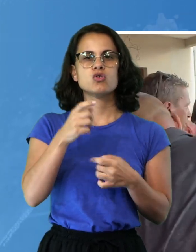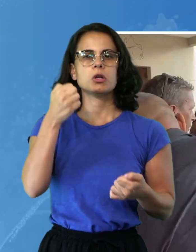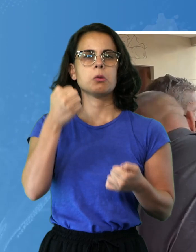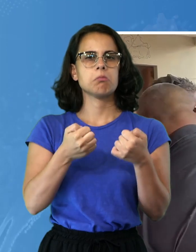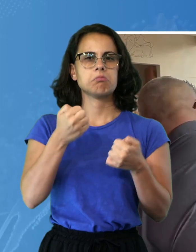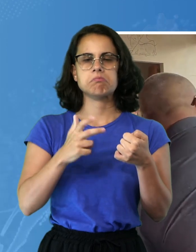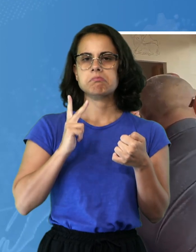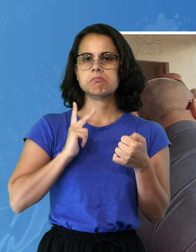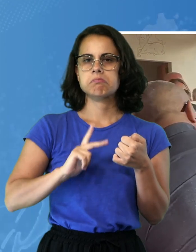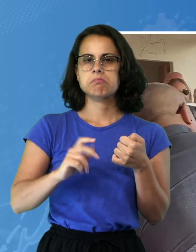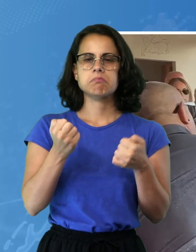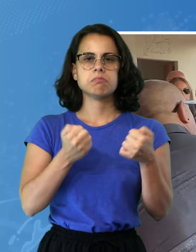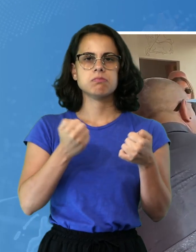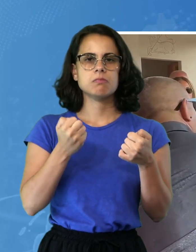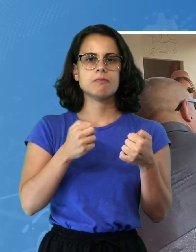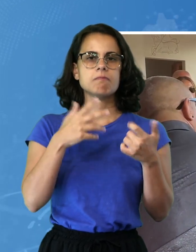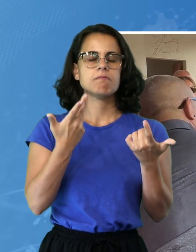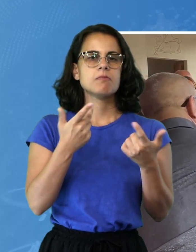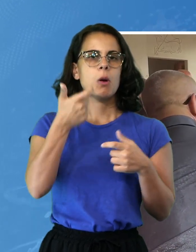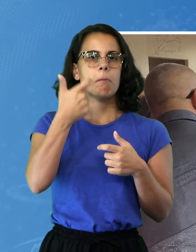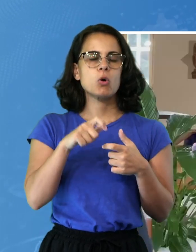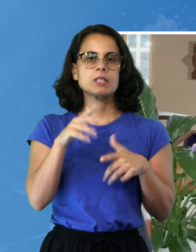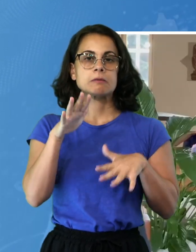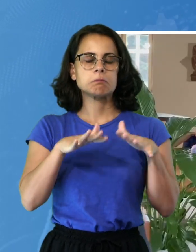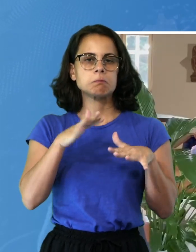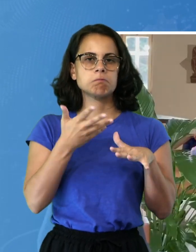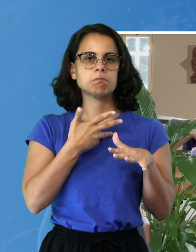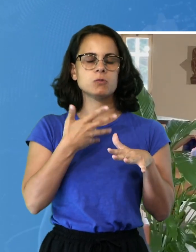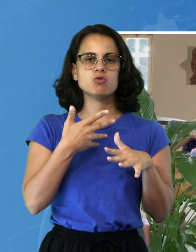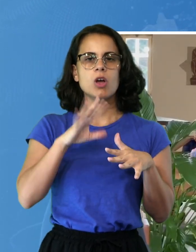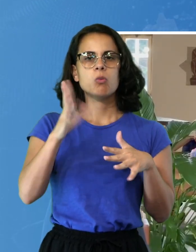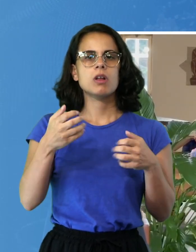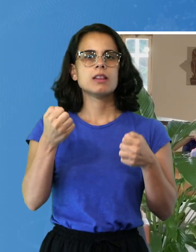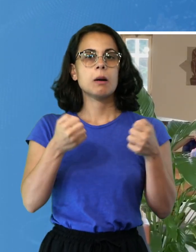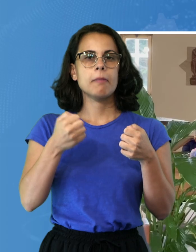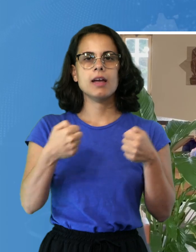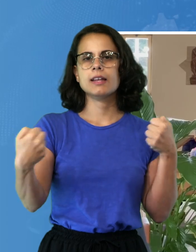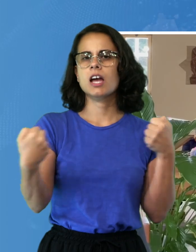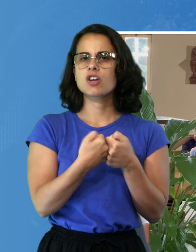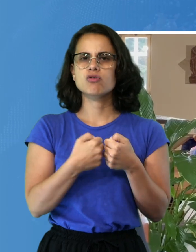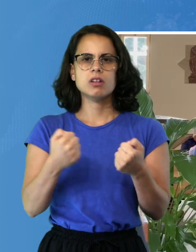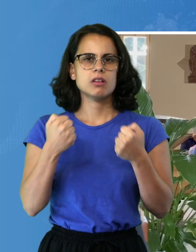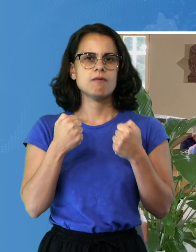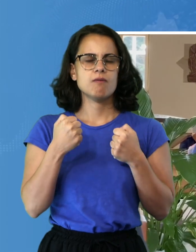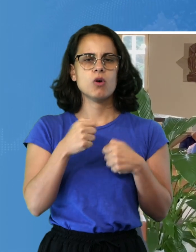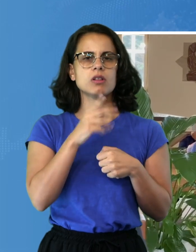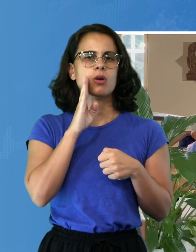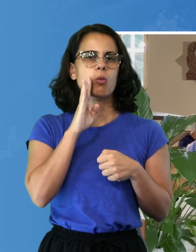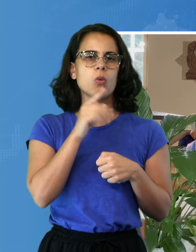quando per causa ancora da stabilire si è scontratto frontalmente con una Range Rover. Per il 65enne non c'è stato nulla da fare, è